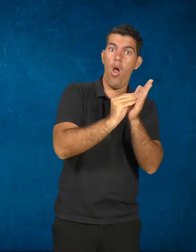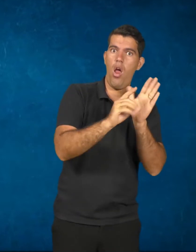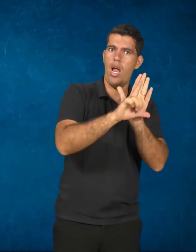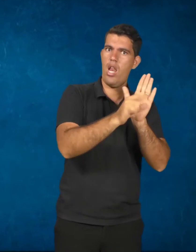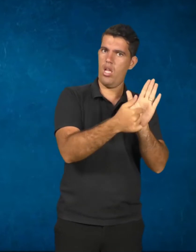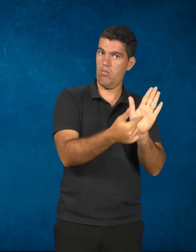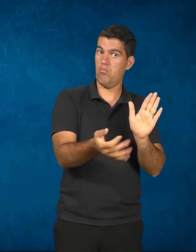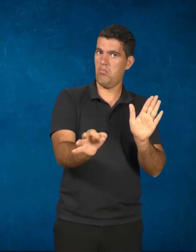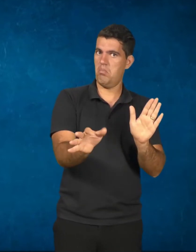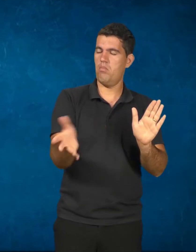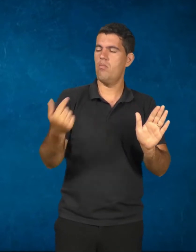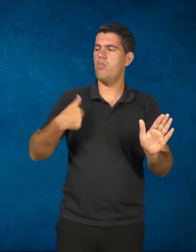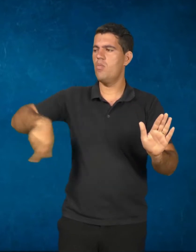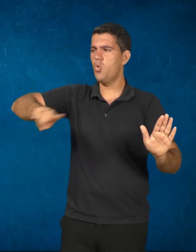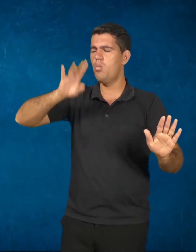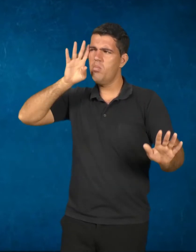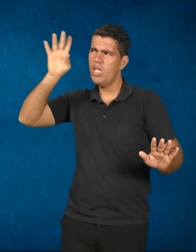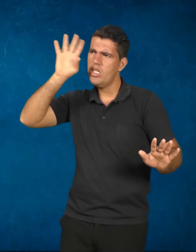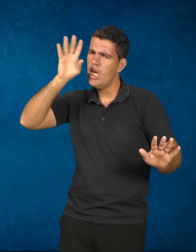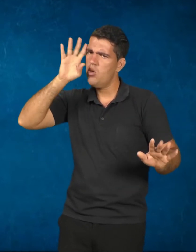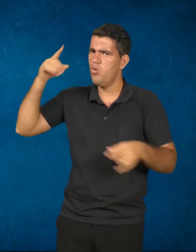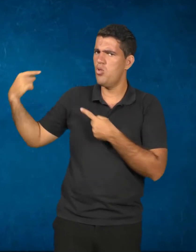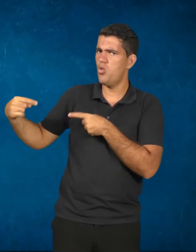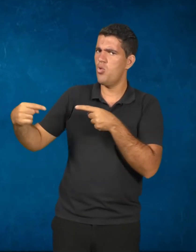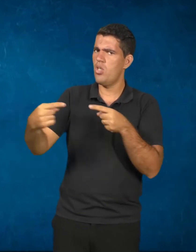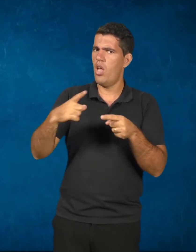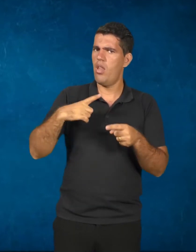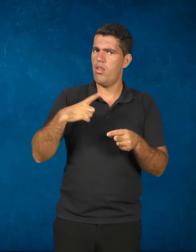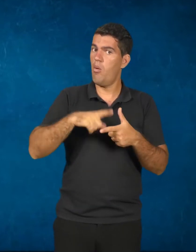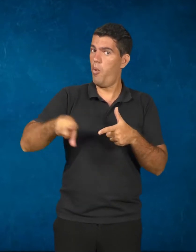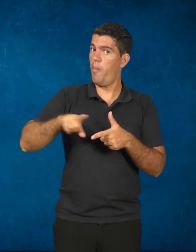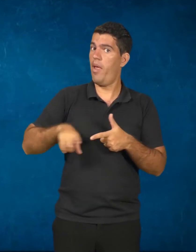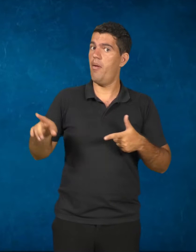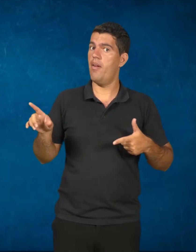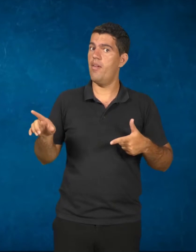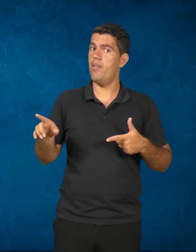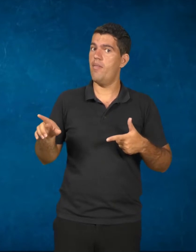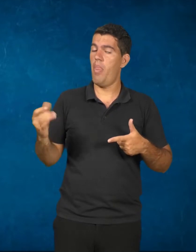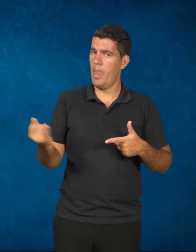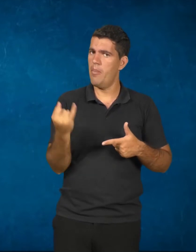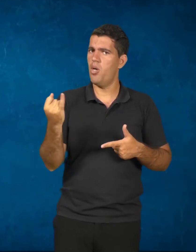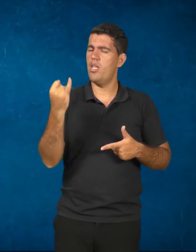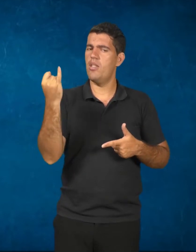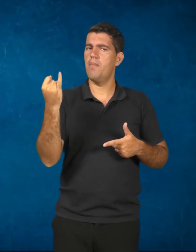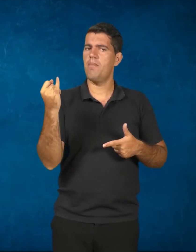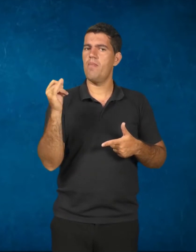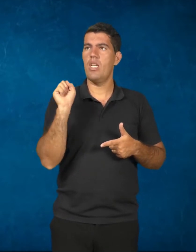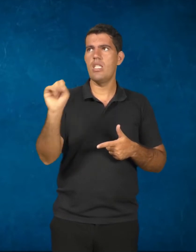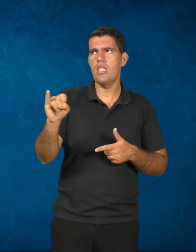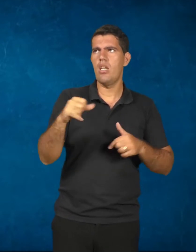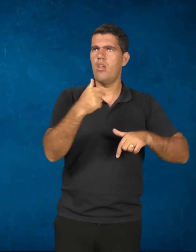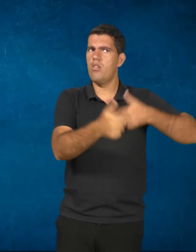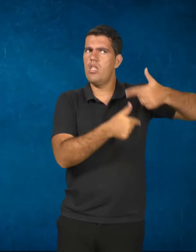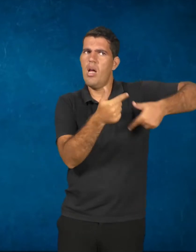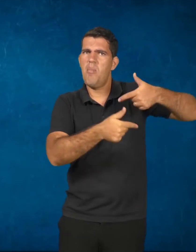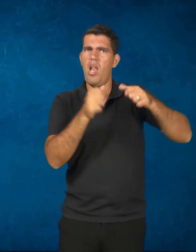Para esses pensadores havia uma questão importante. Se o trabalho pode ser alienante e